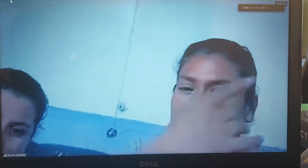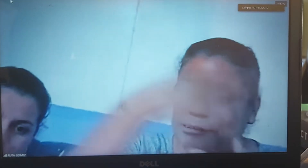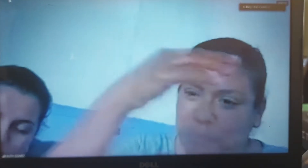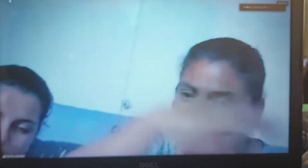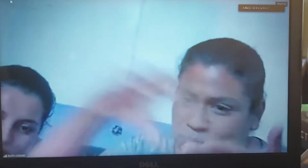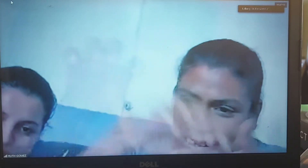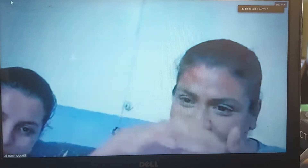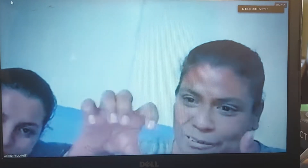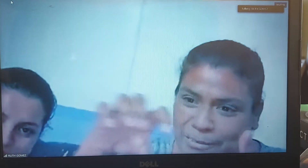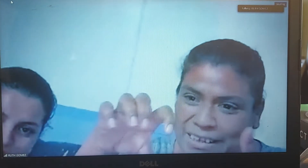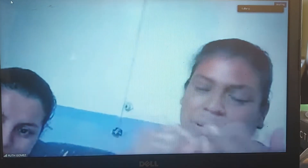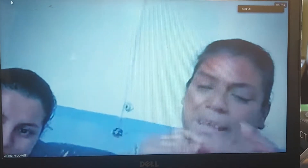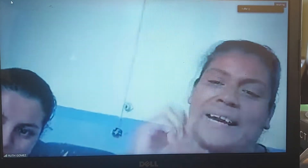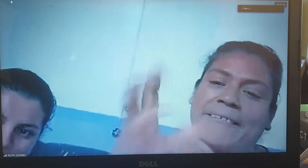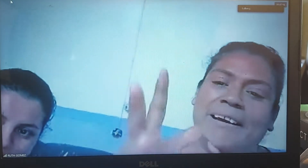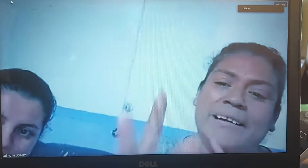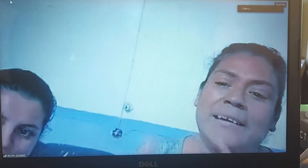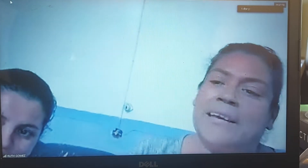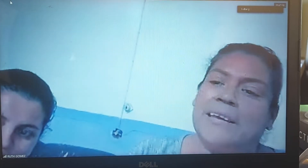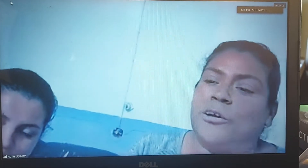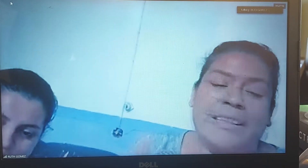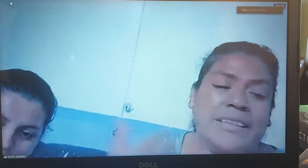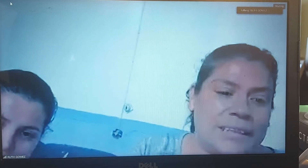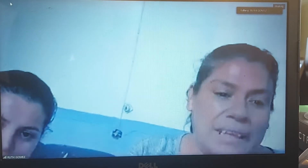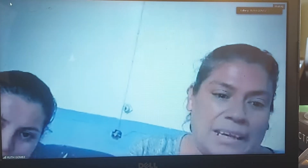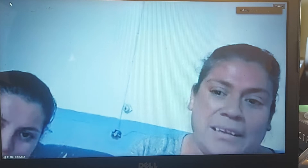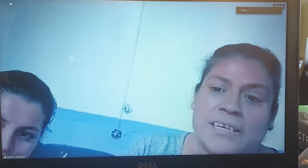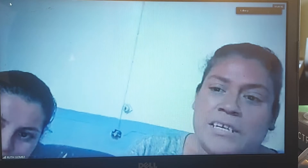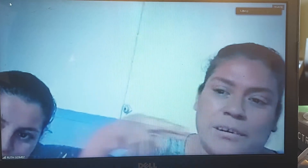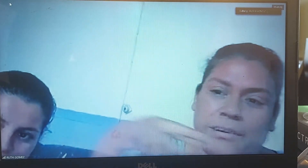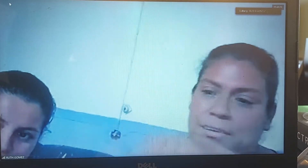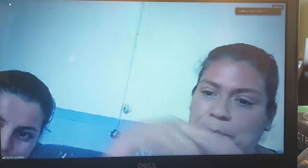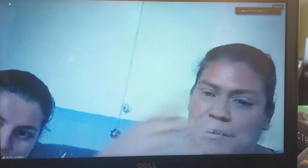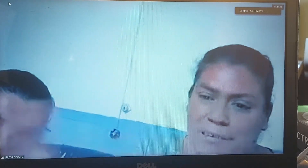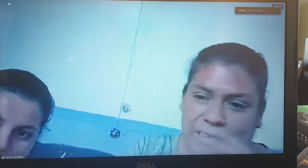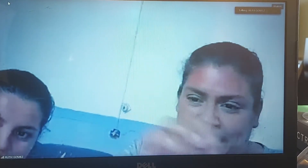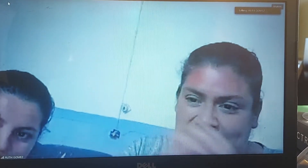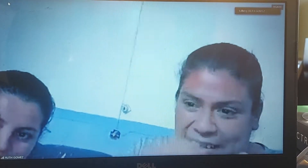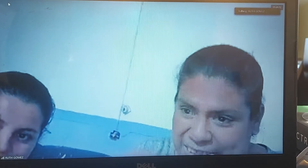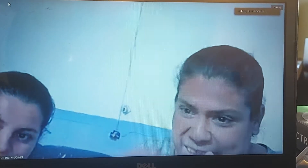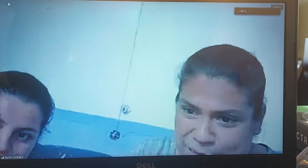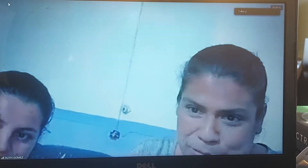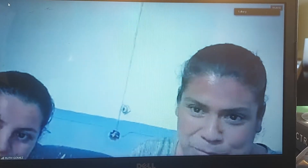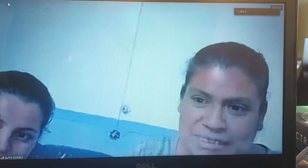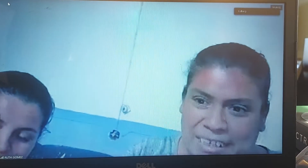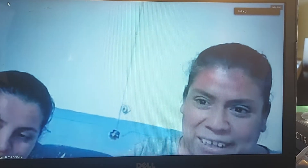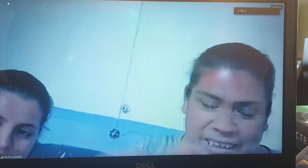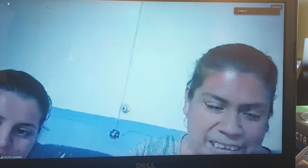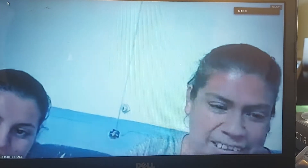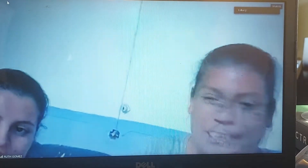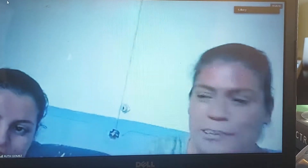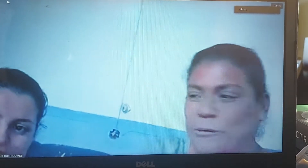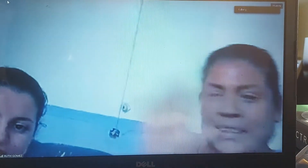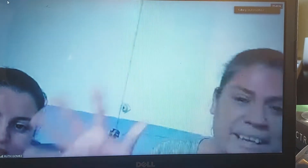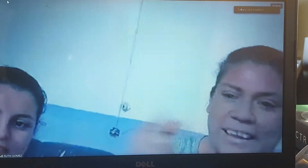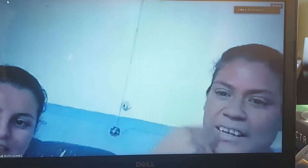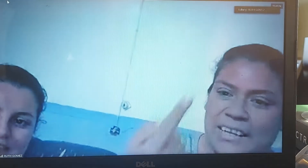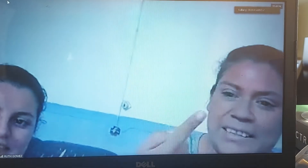lo que le mandaban, no lo entendía y yo rápido le hacía un mensaje, se lo mandaba y le decía,